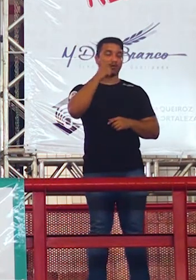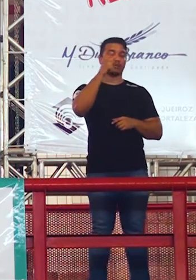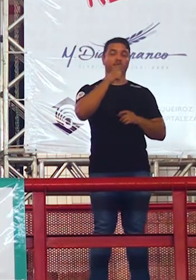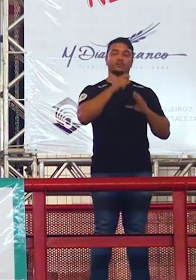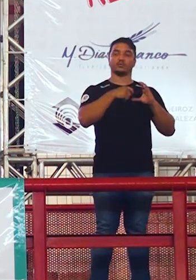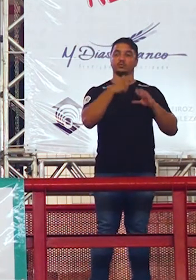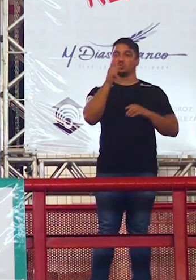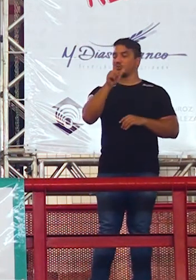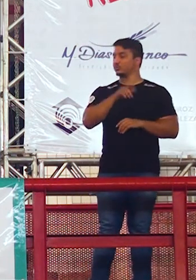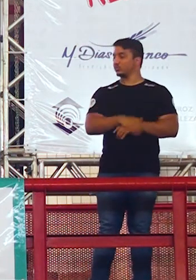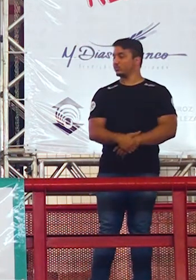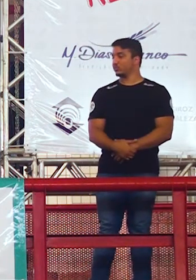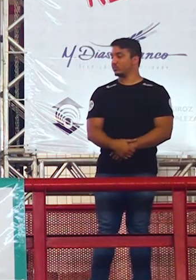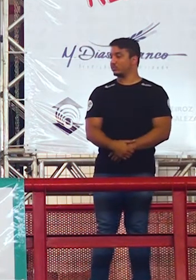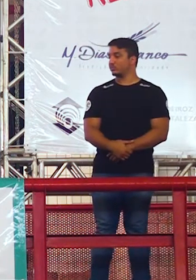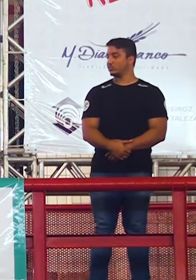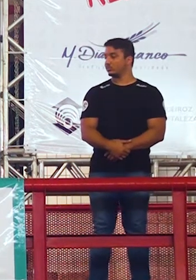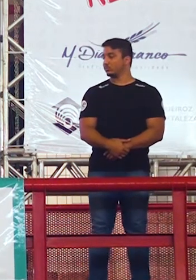favor?